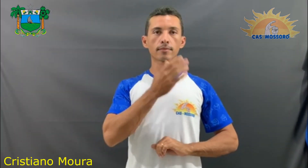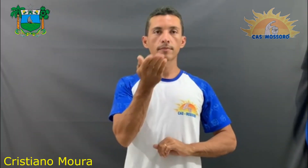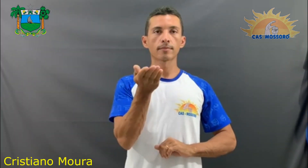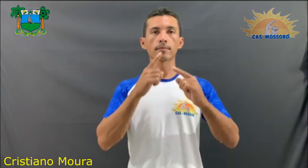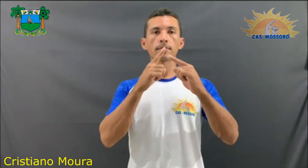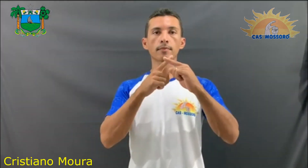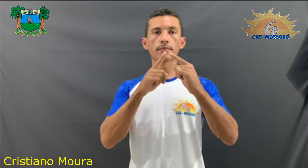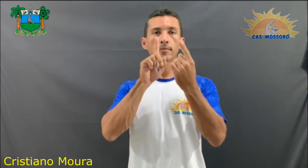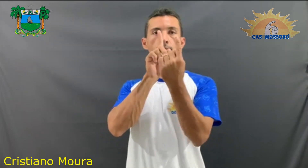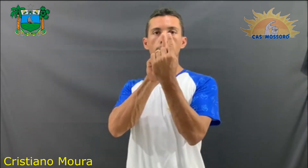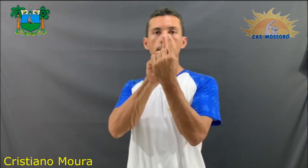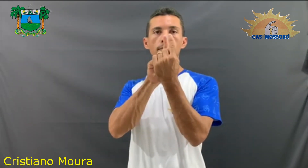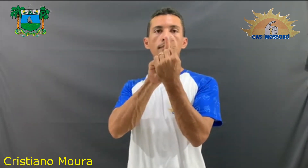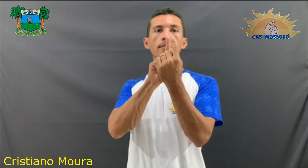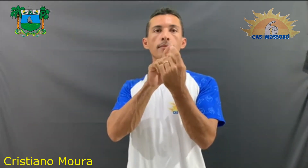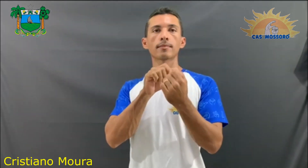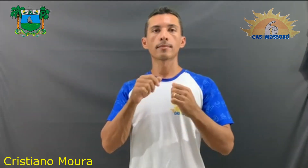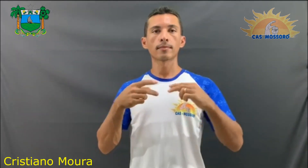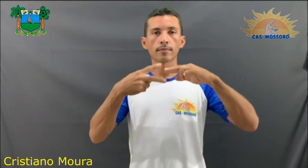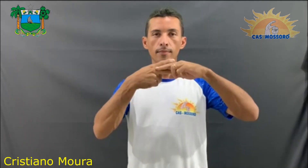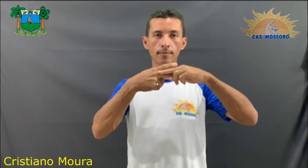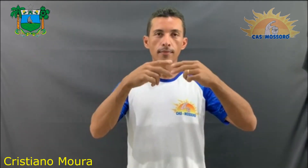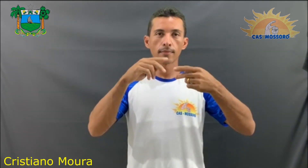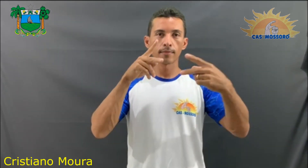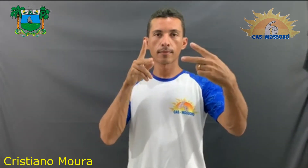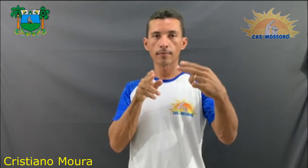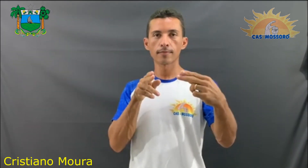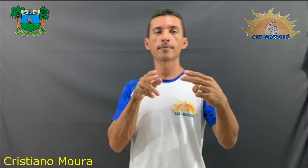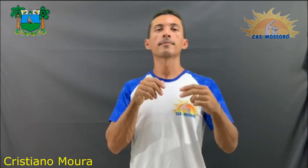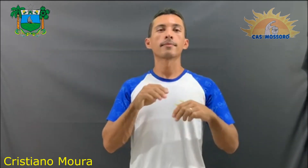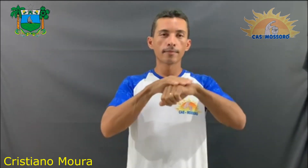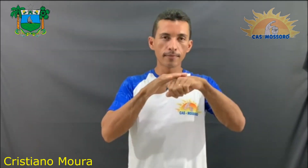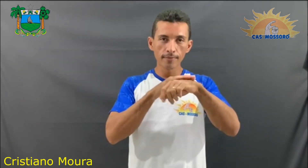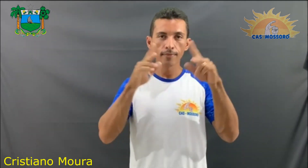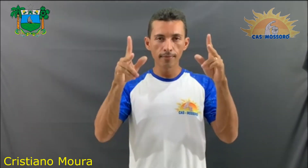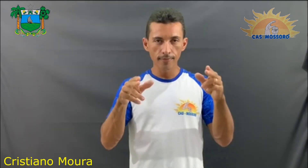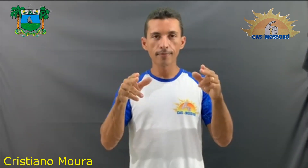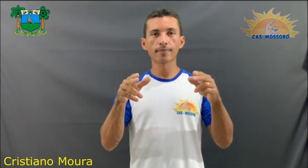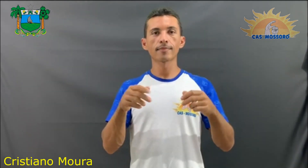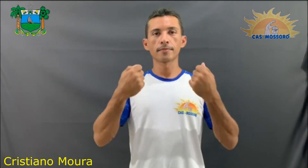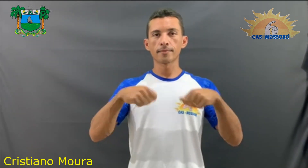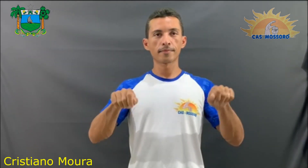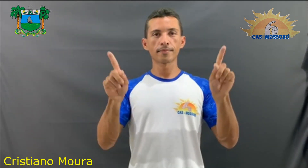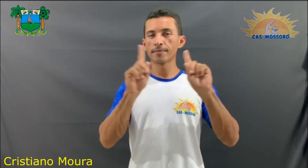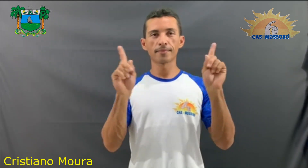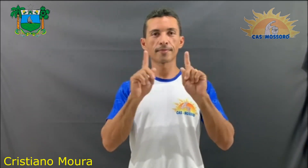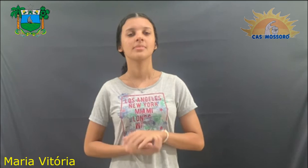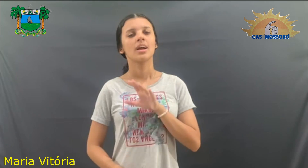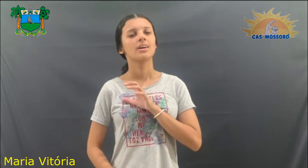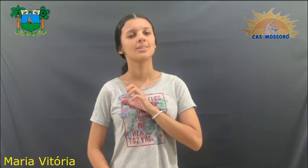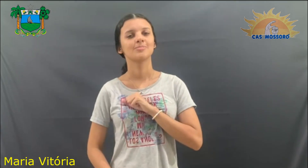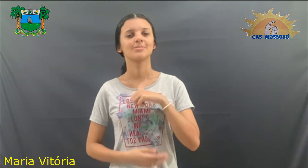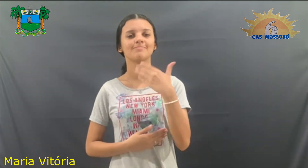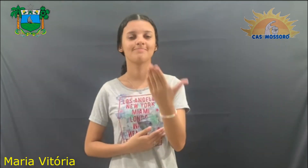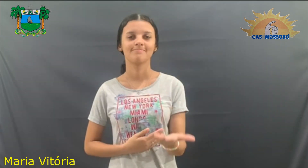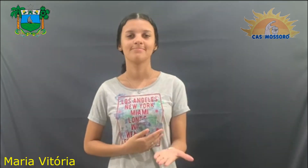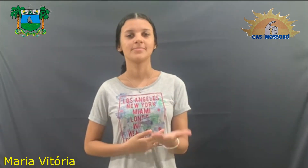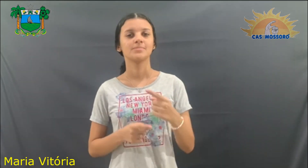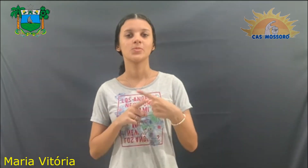Te amar por estar perto de mim. Não por ter o meu sangue ou minha cor. Te amar só por ter o seu